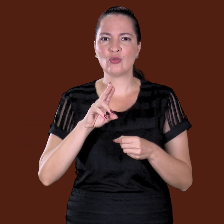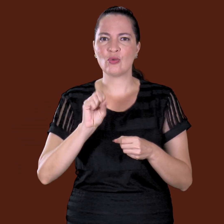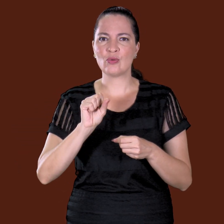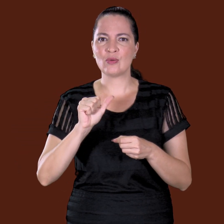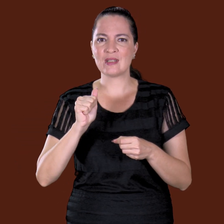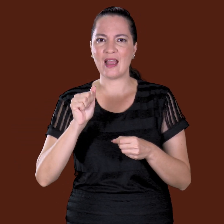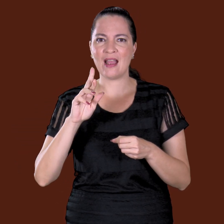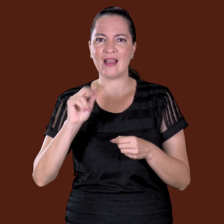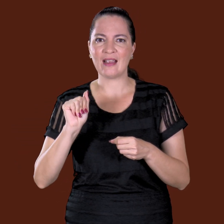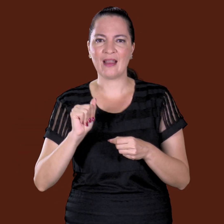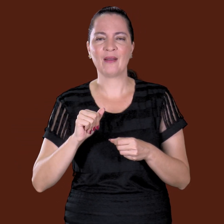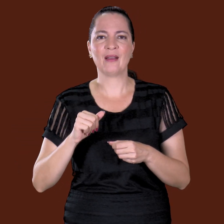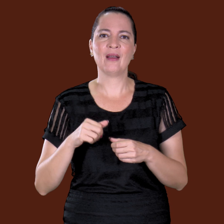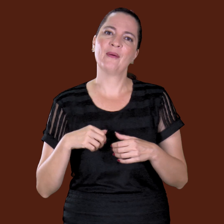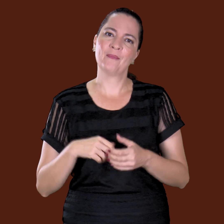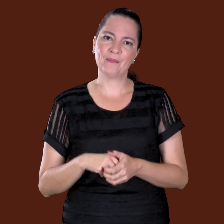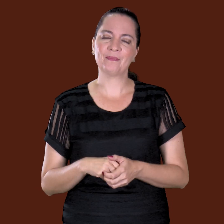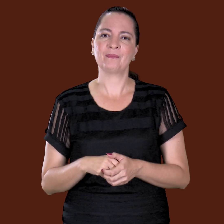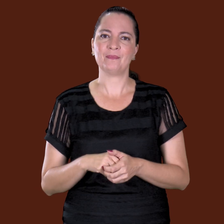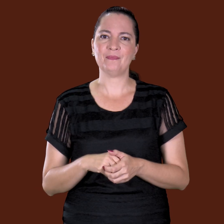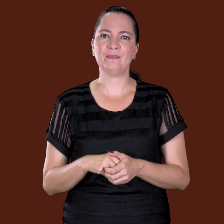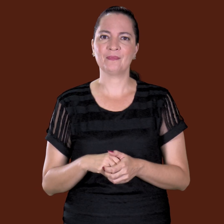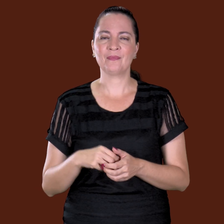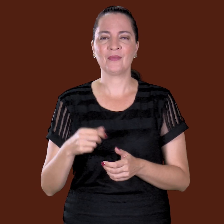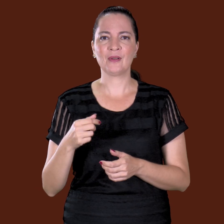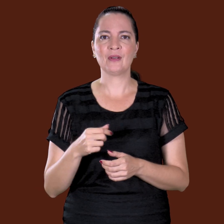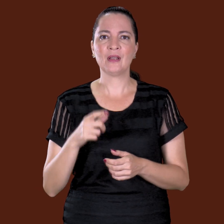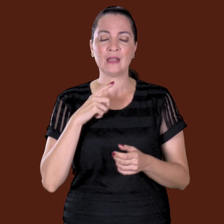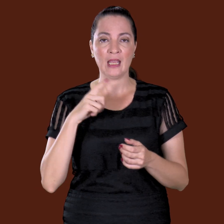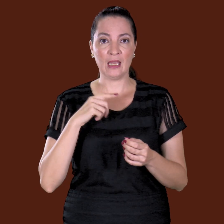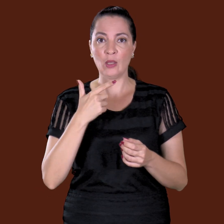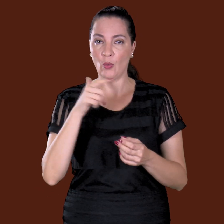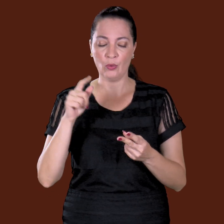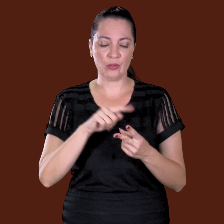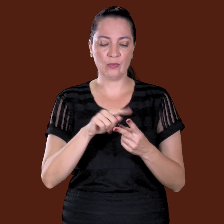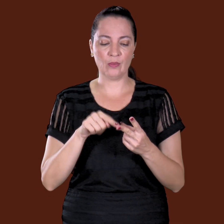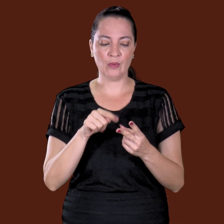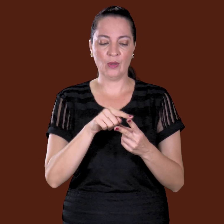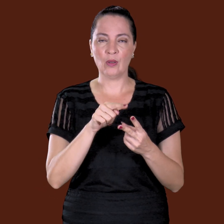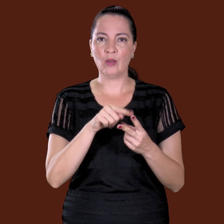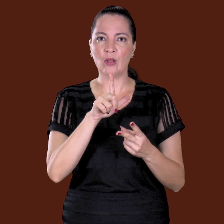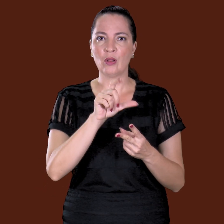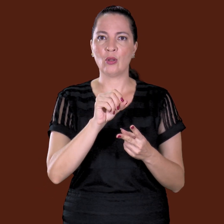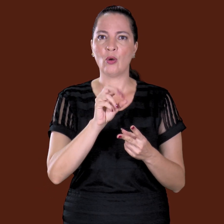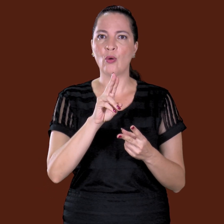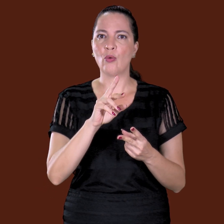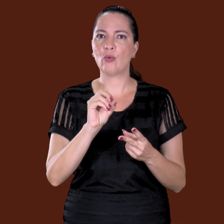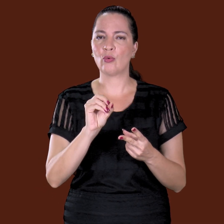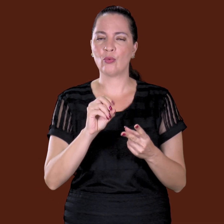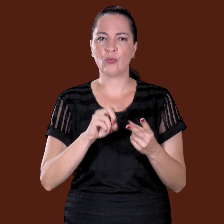bairro, lá no João Balbino. Falei hoje o nome do João Balbino. É o Louro Lobo e o